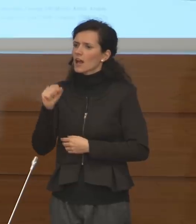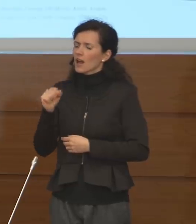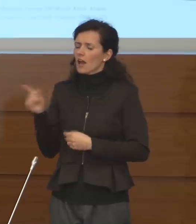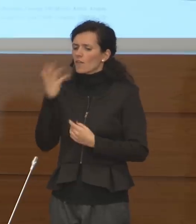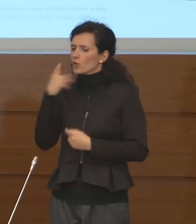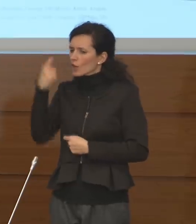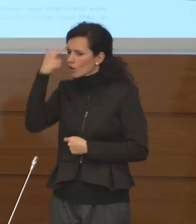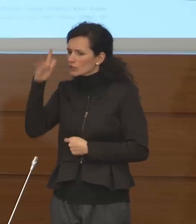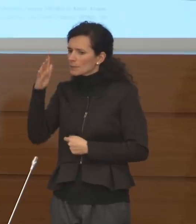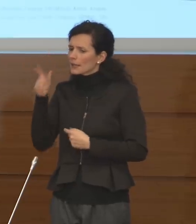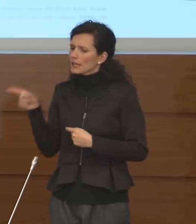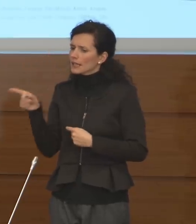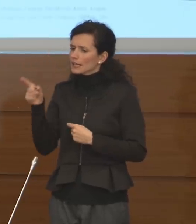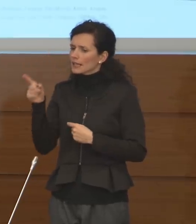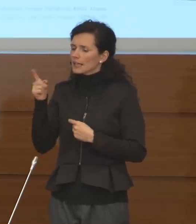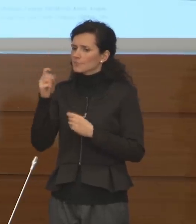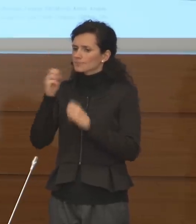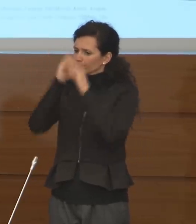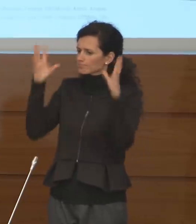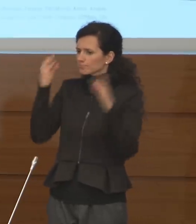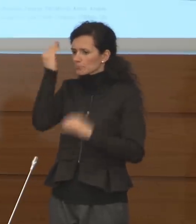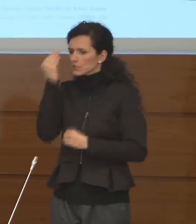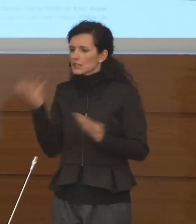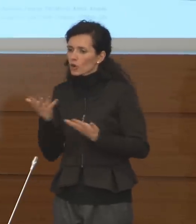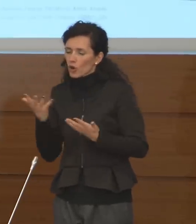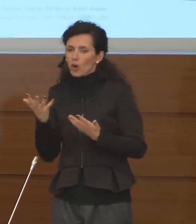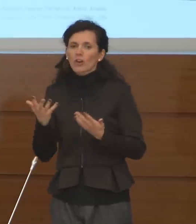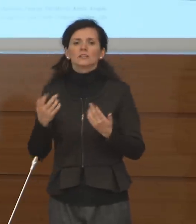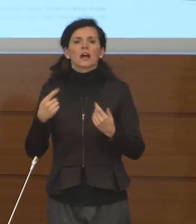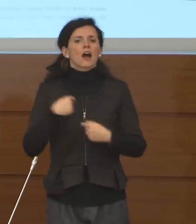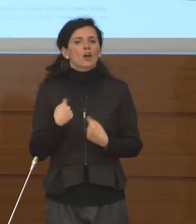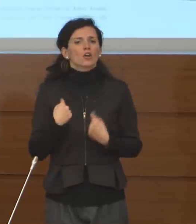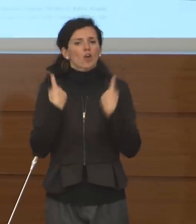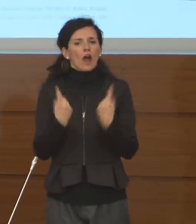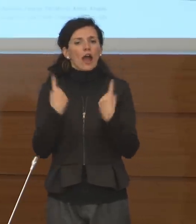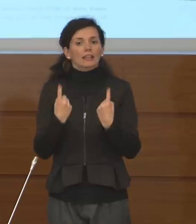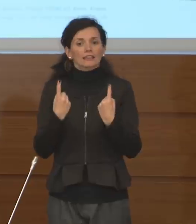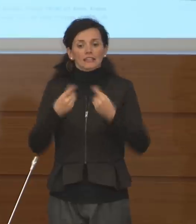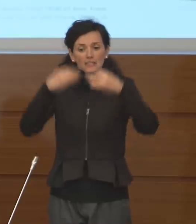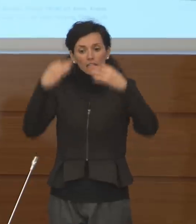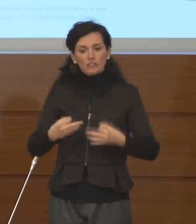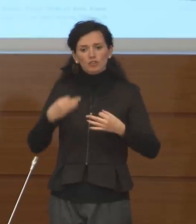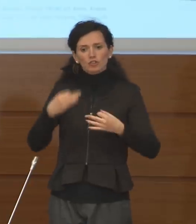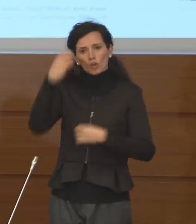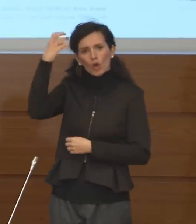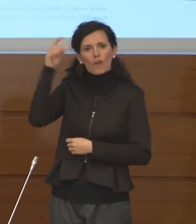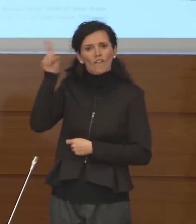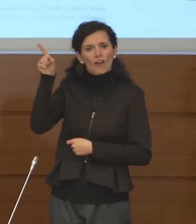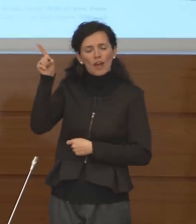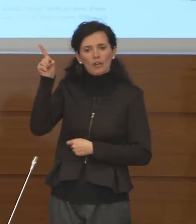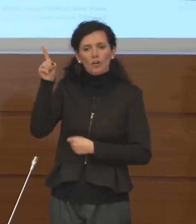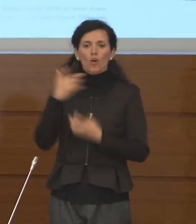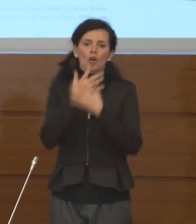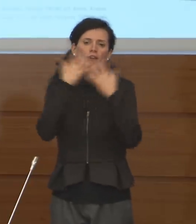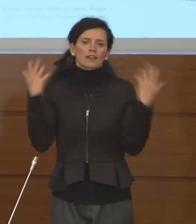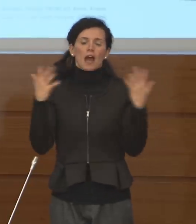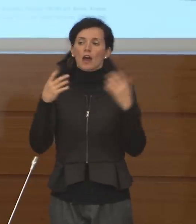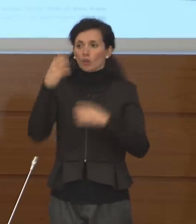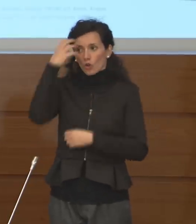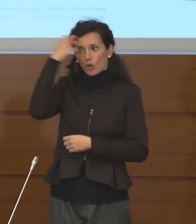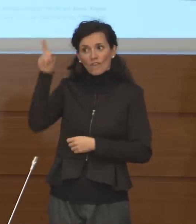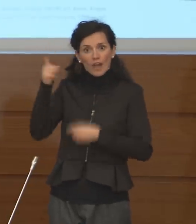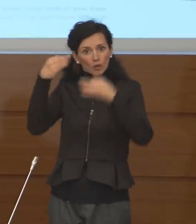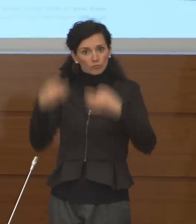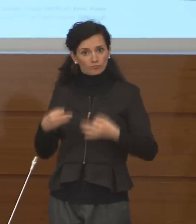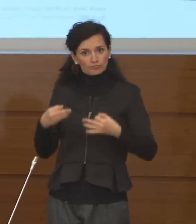una sua opinione insomma in merito? Allora io sono in attesa delle decisioni del governo, è chiaro che le decisioni che saranno prese